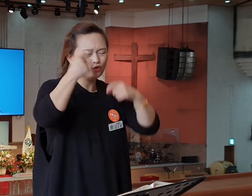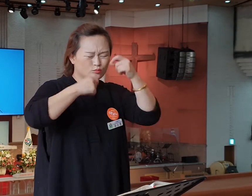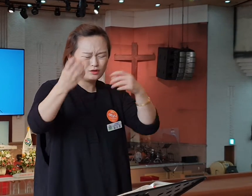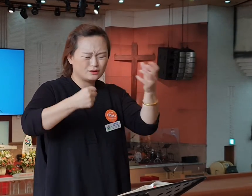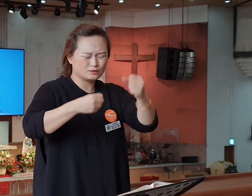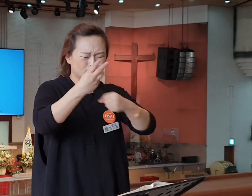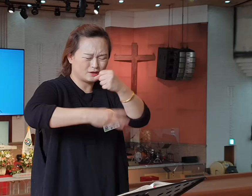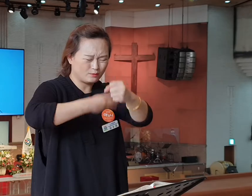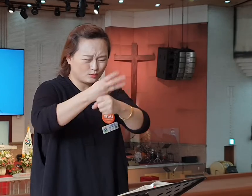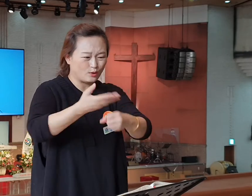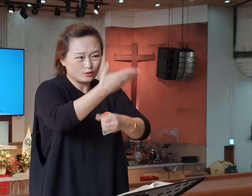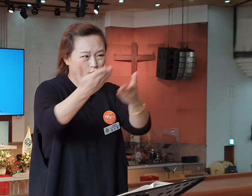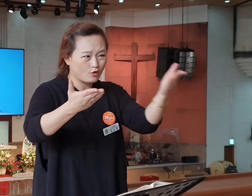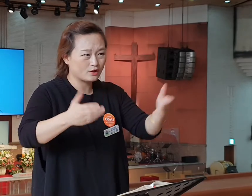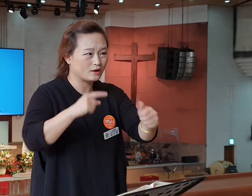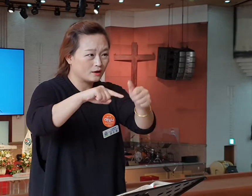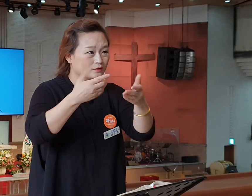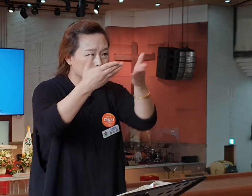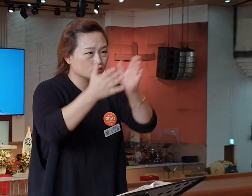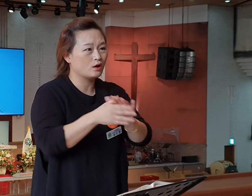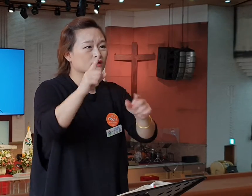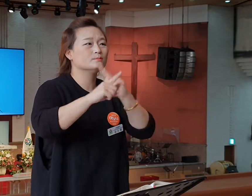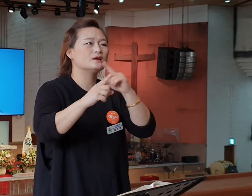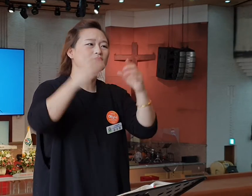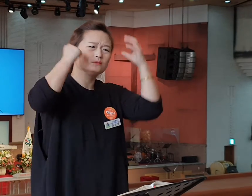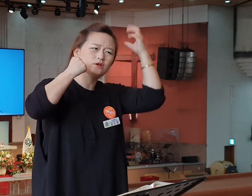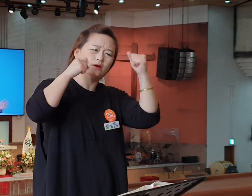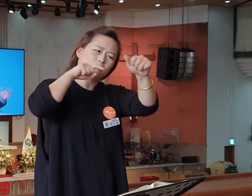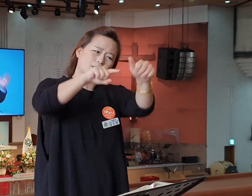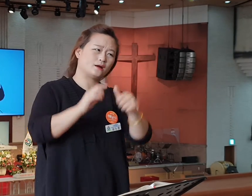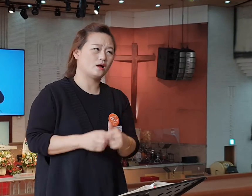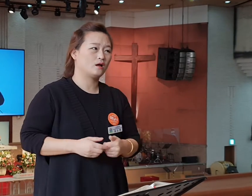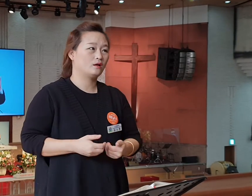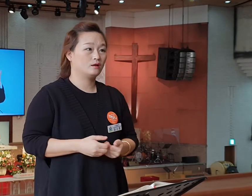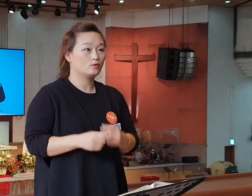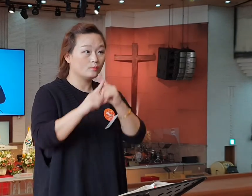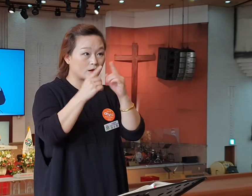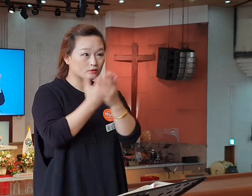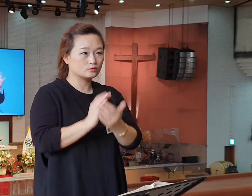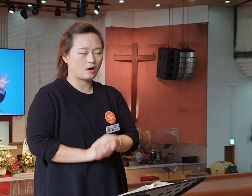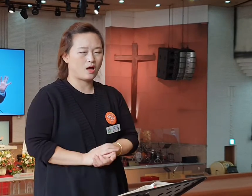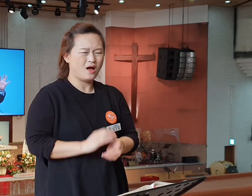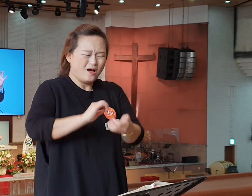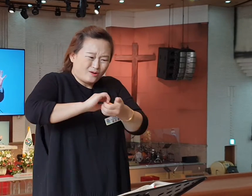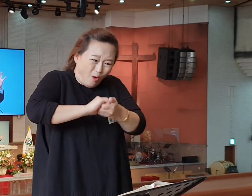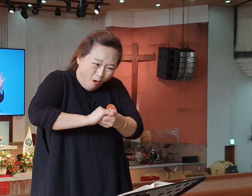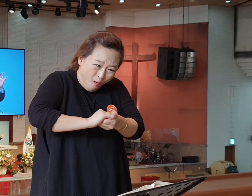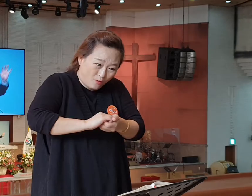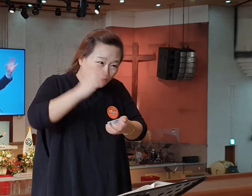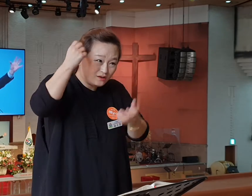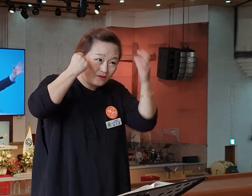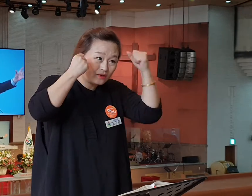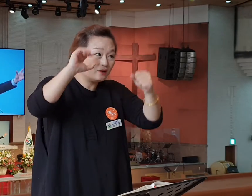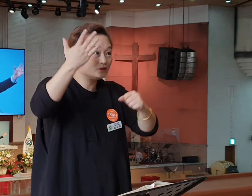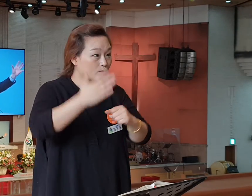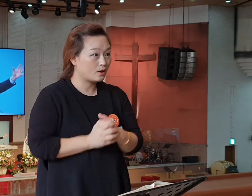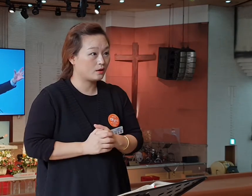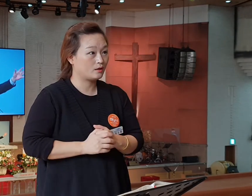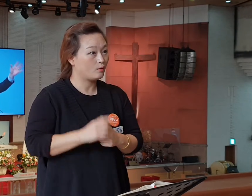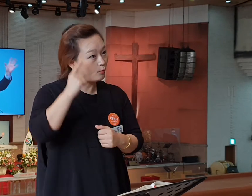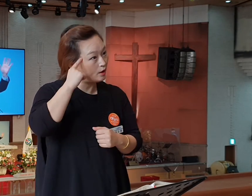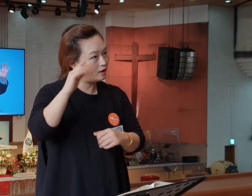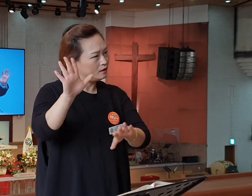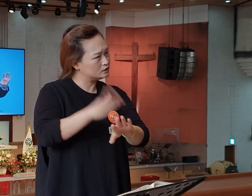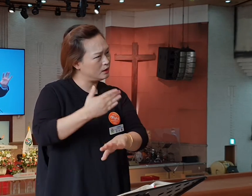3년 동안 너희 가르친 거 그 말씀들 기억하래요. 떠나면서 얘기합니다. 꼭 기억해야 된다. 왜? 잘못된